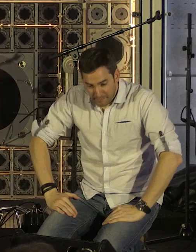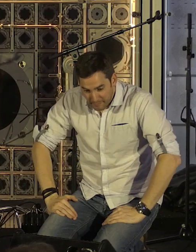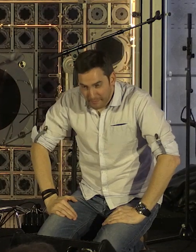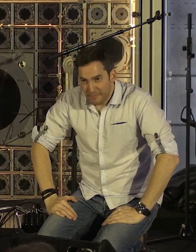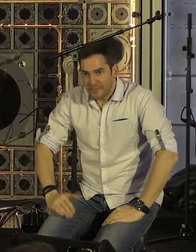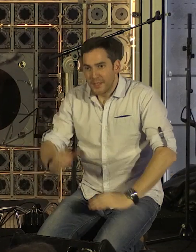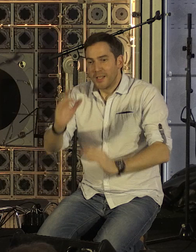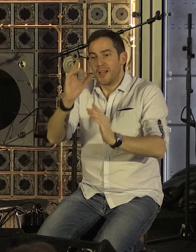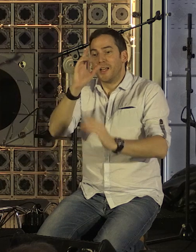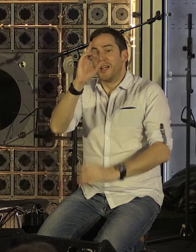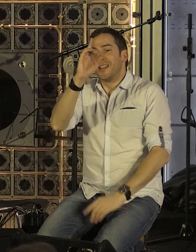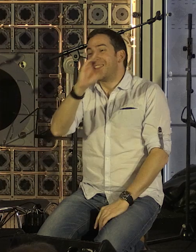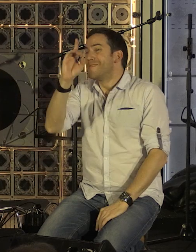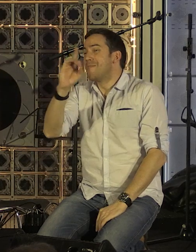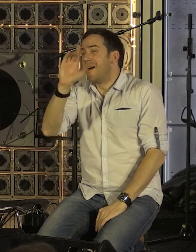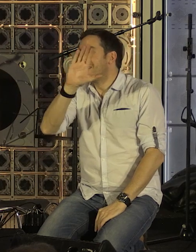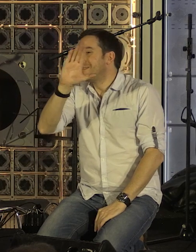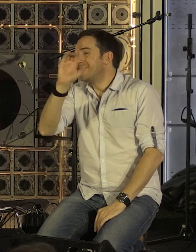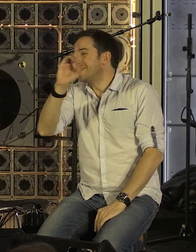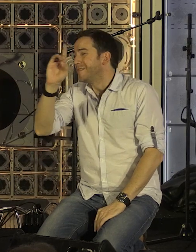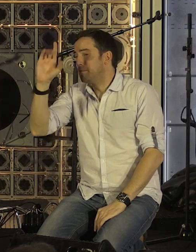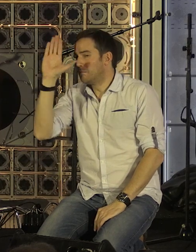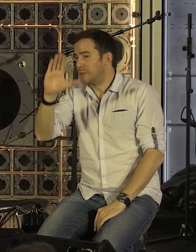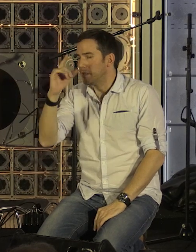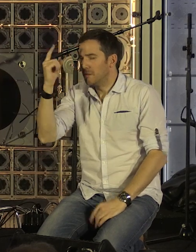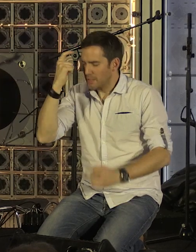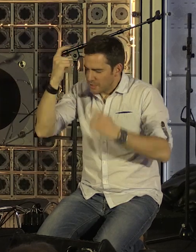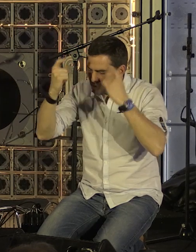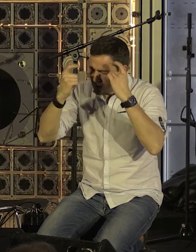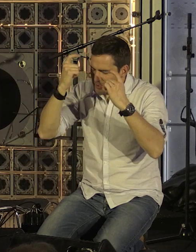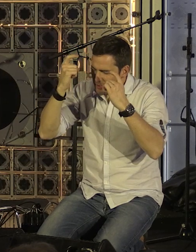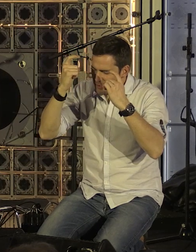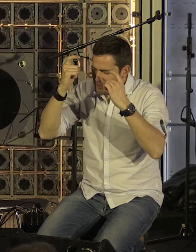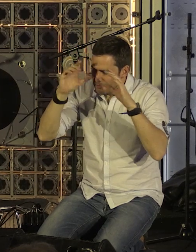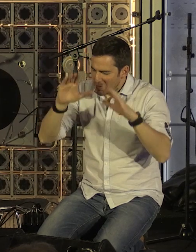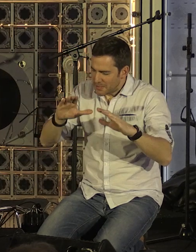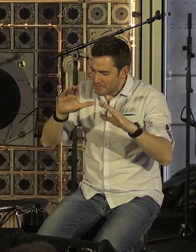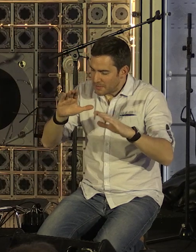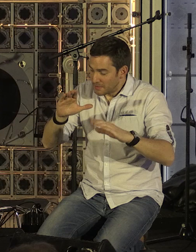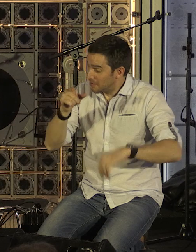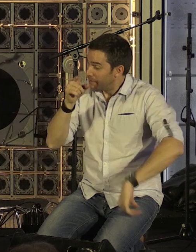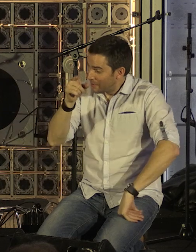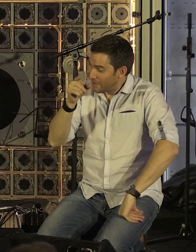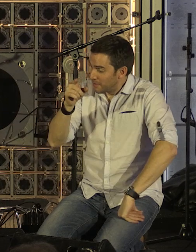noire, de gens prièrent. Ton grand-père, ton grand-père,